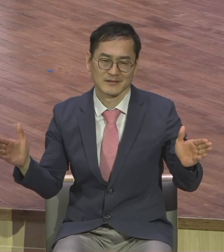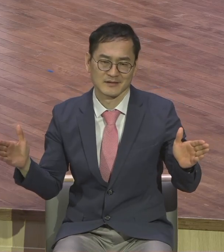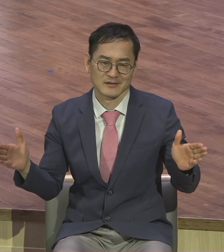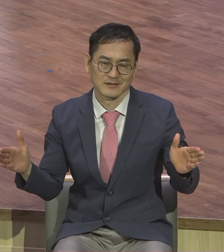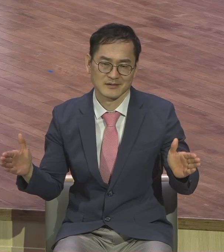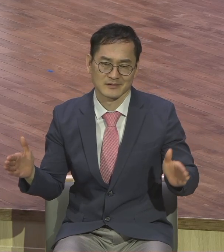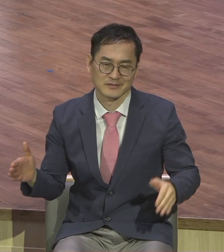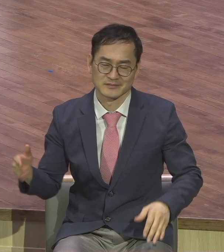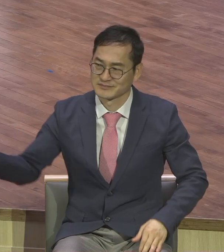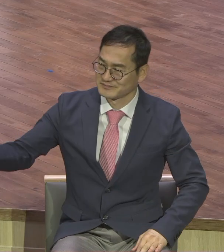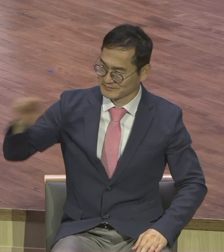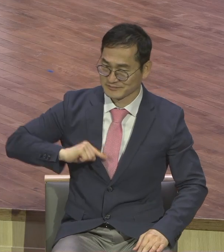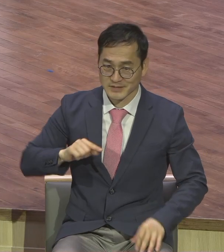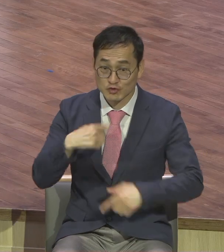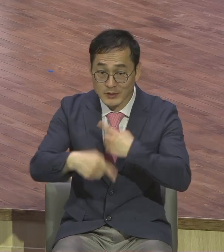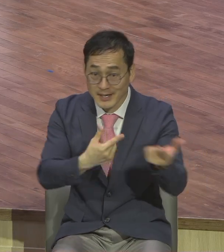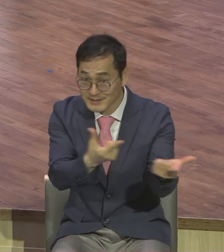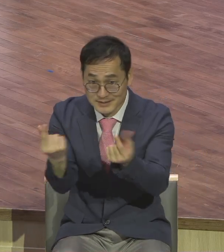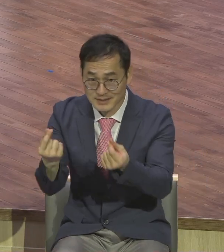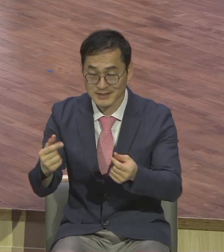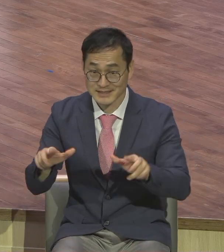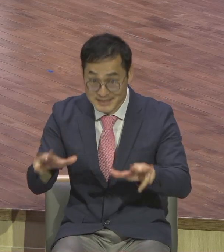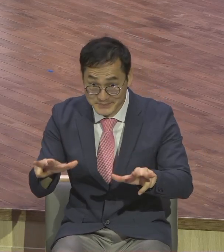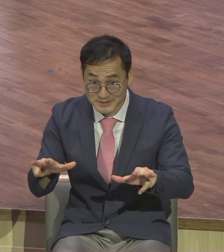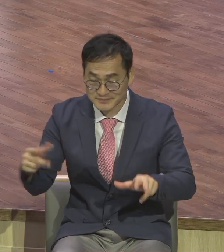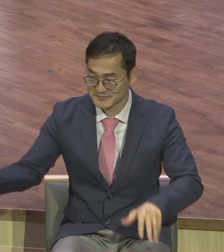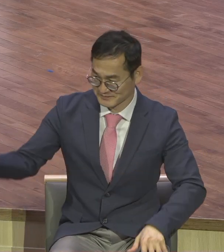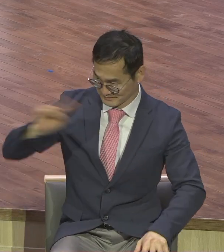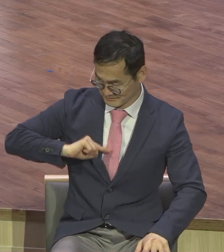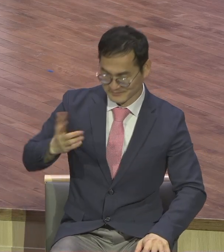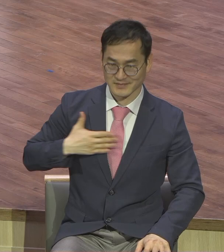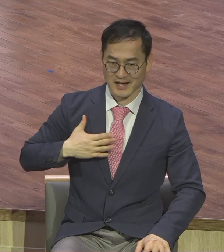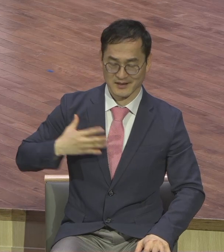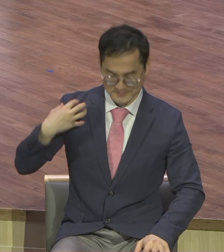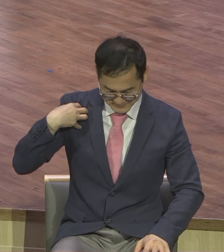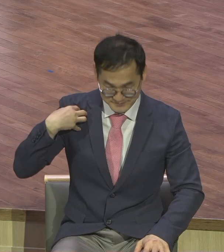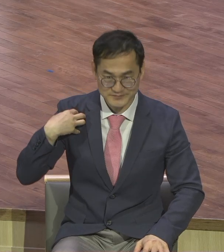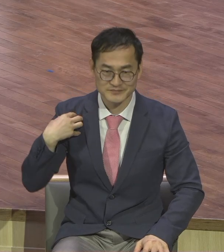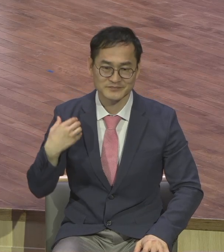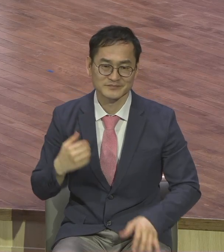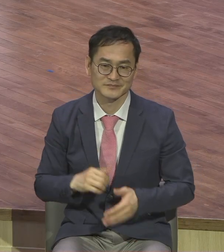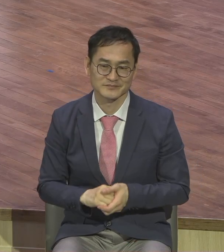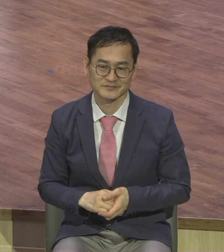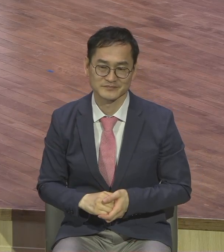이제는 내 차례다. 이제는 당신 차례야.